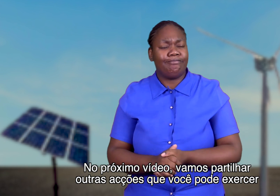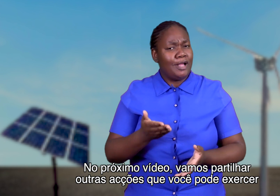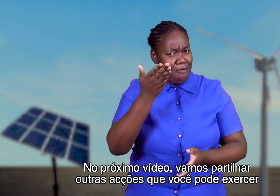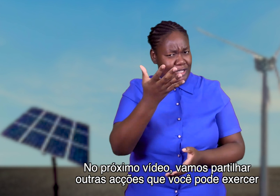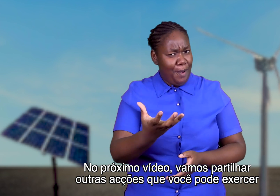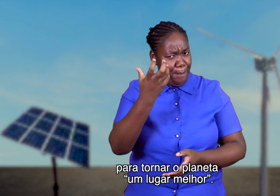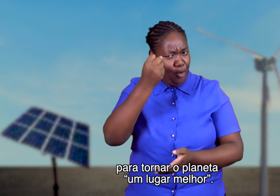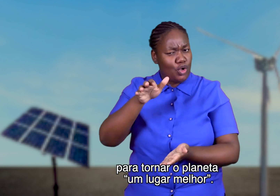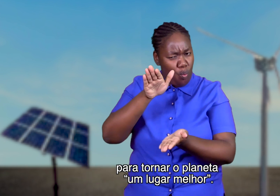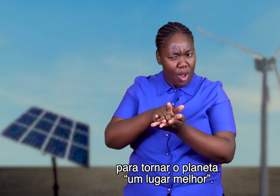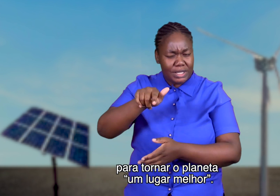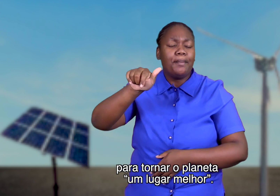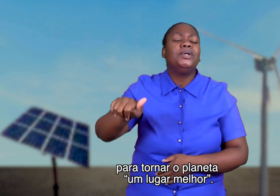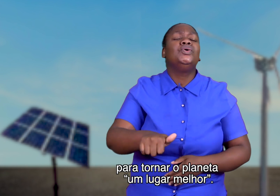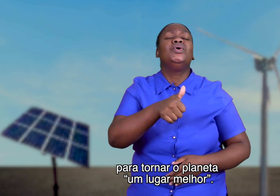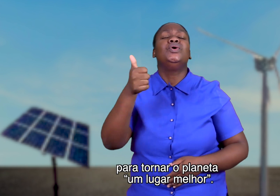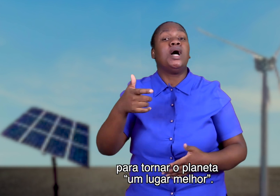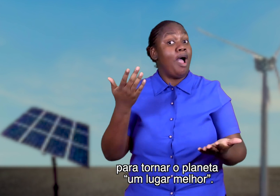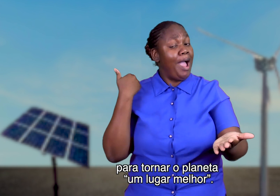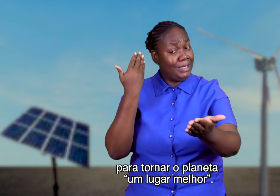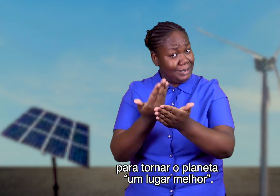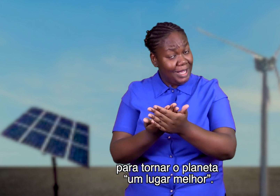exercer para tornar o planeta um lugar melhor.